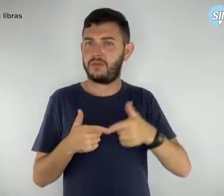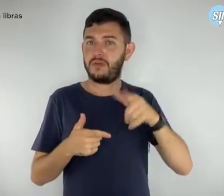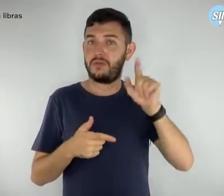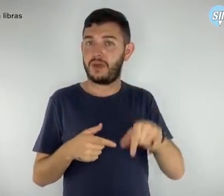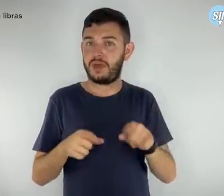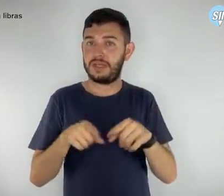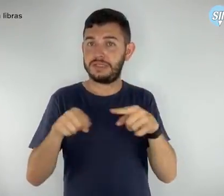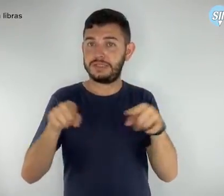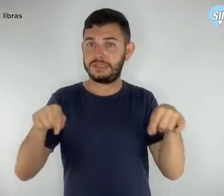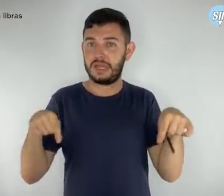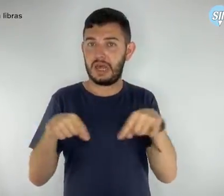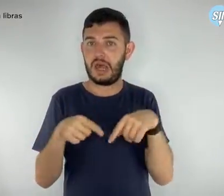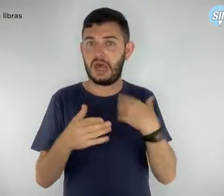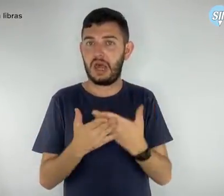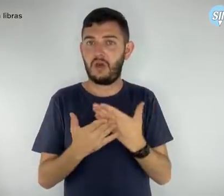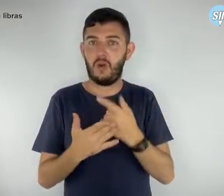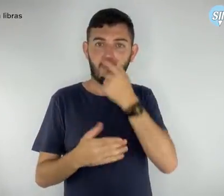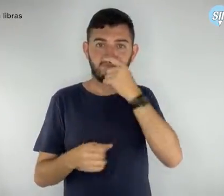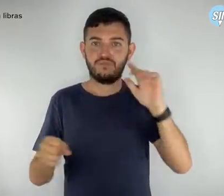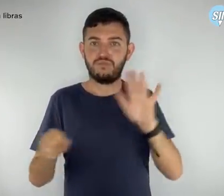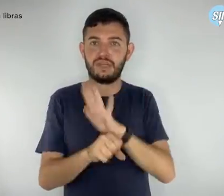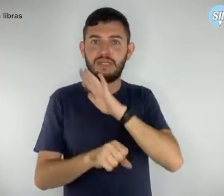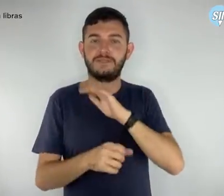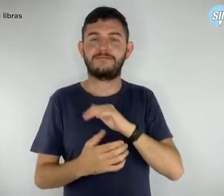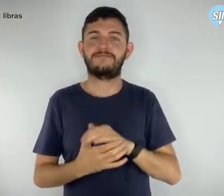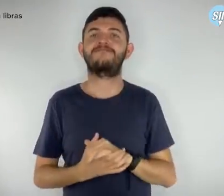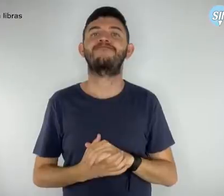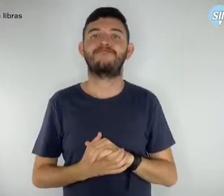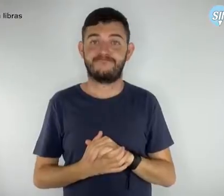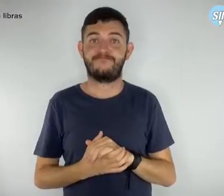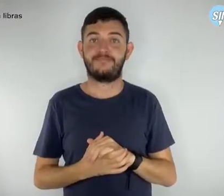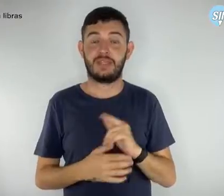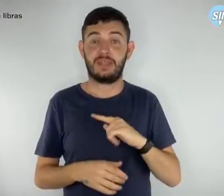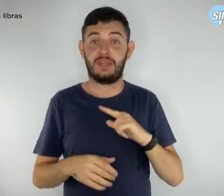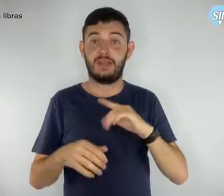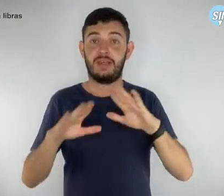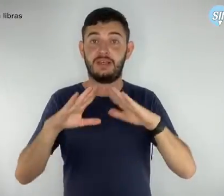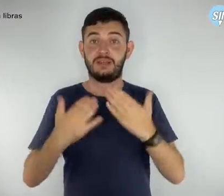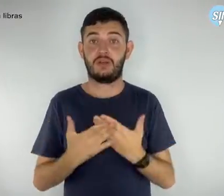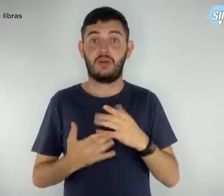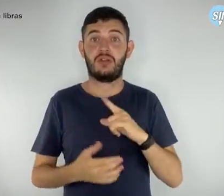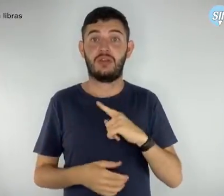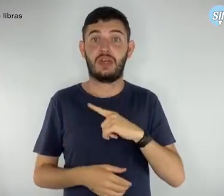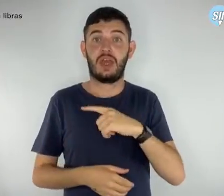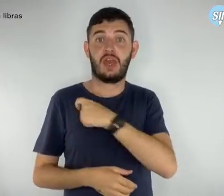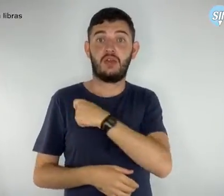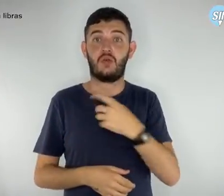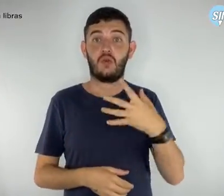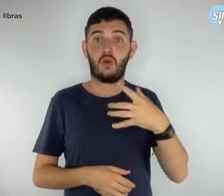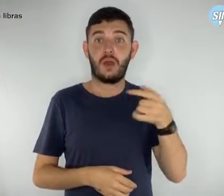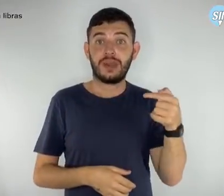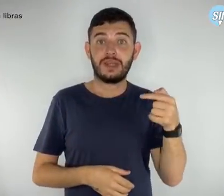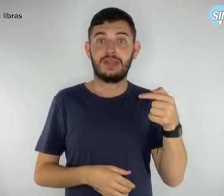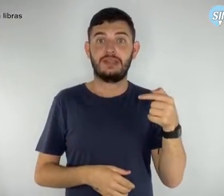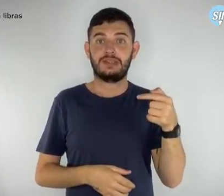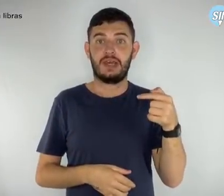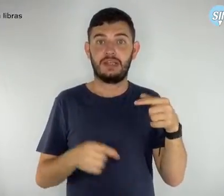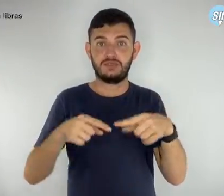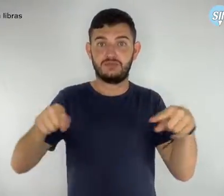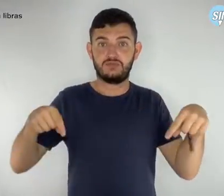foi superlotar salas de aula. Há escolas com até 47 estudantes por turma.